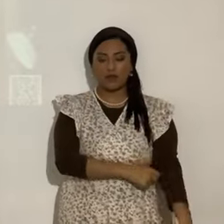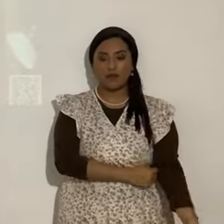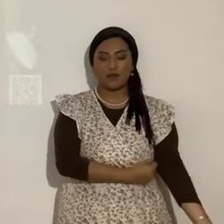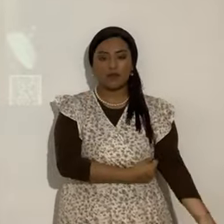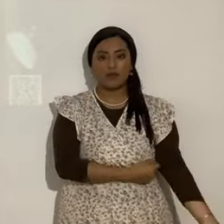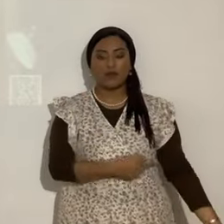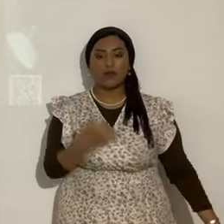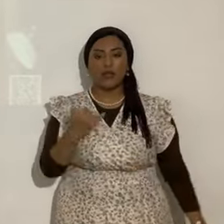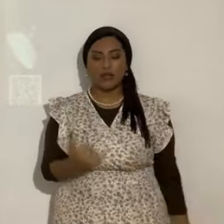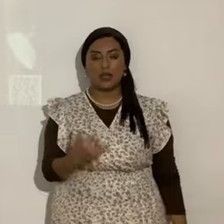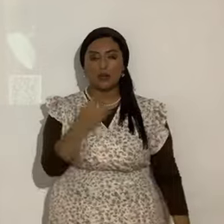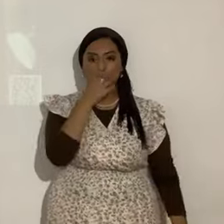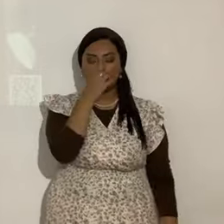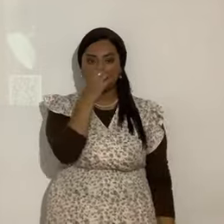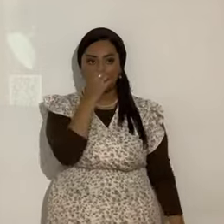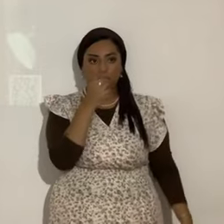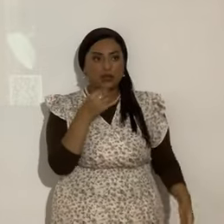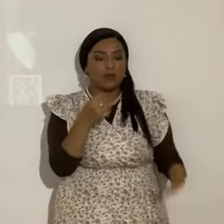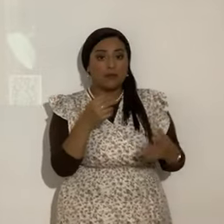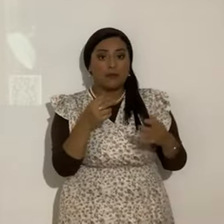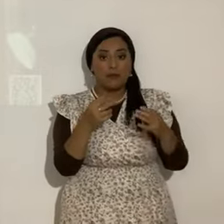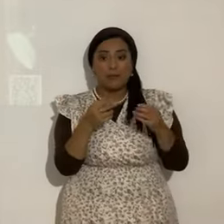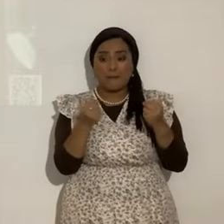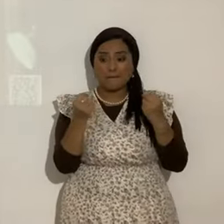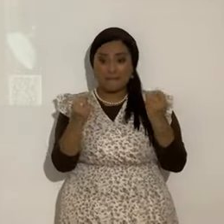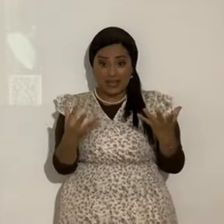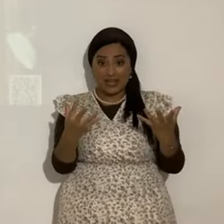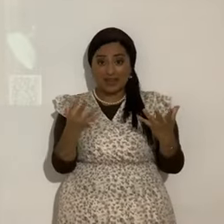Ahora. Aunque gran cantidad de personas.